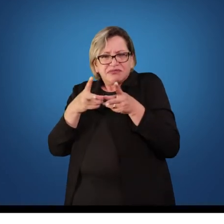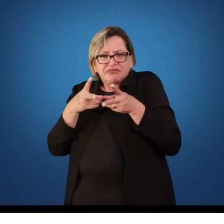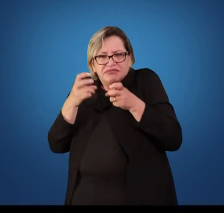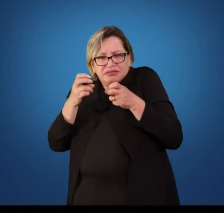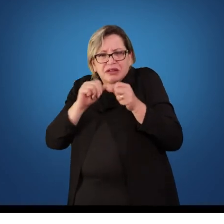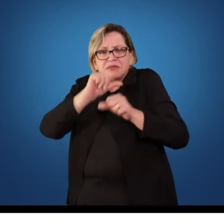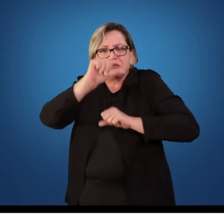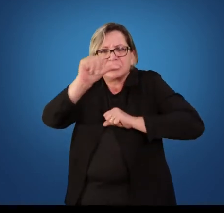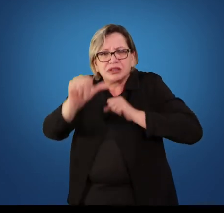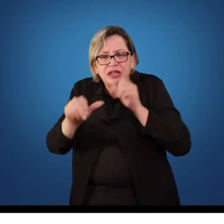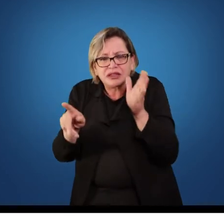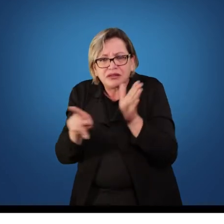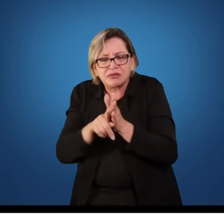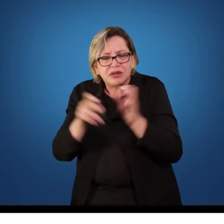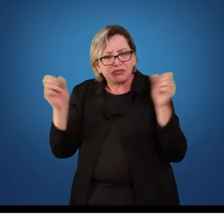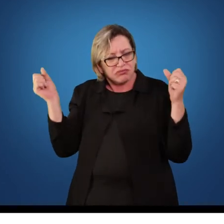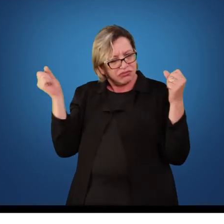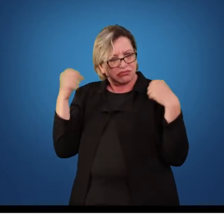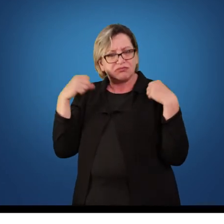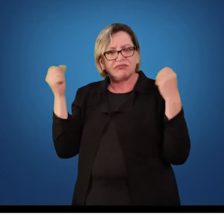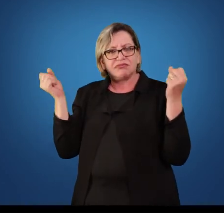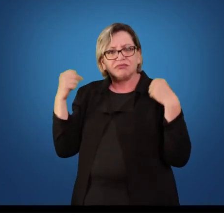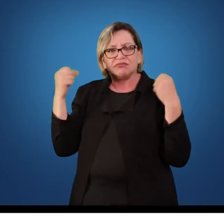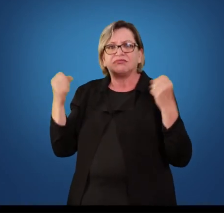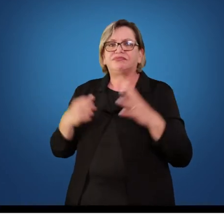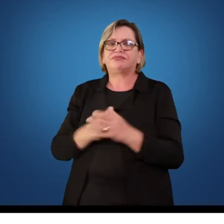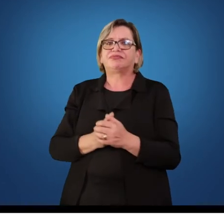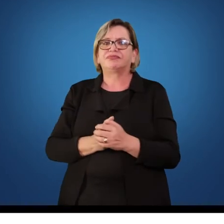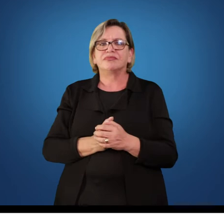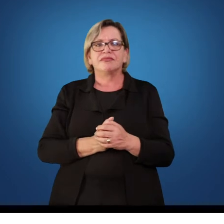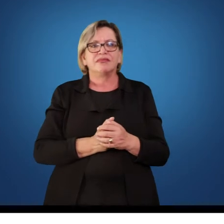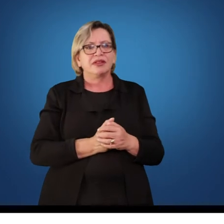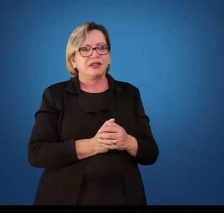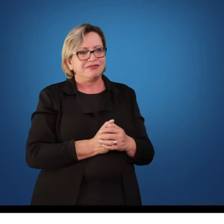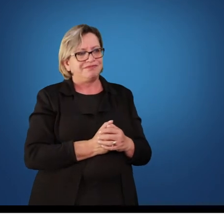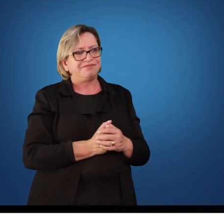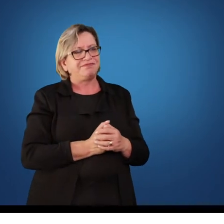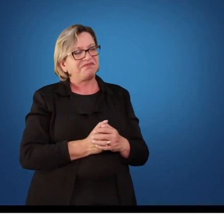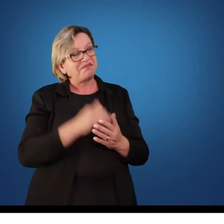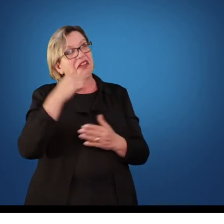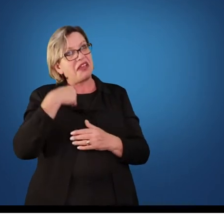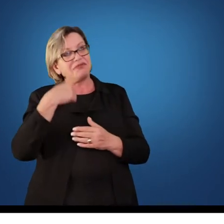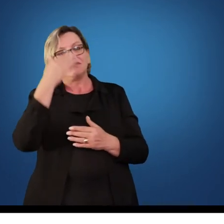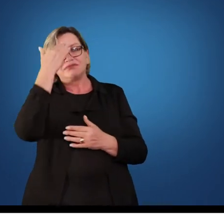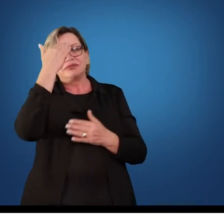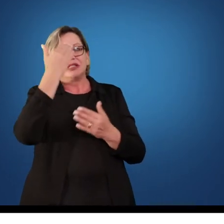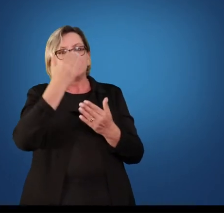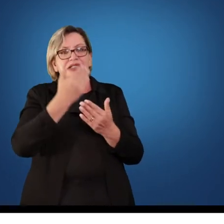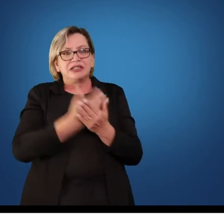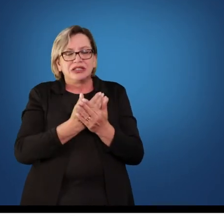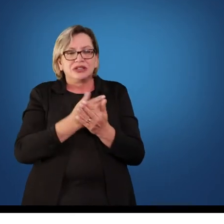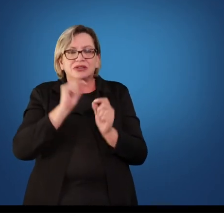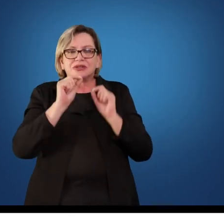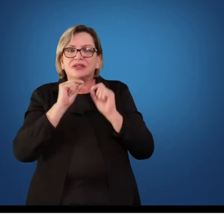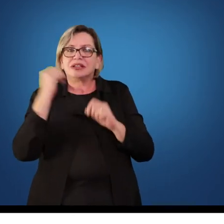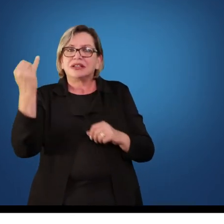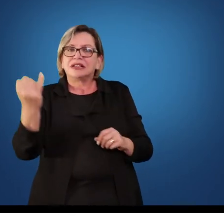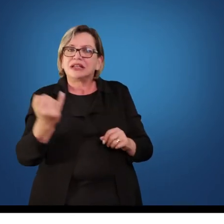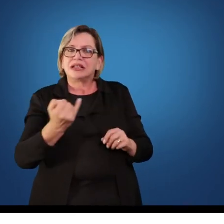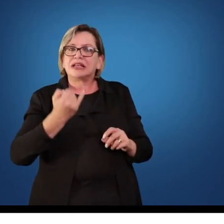orientam o ensino da Educação Física na escola. Acredito que um documento que é muito importante para a transformação